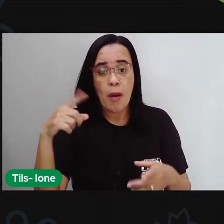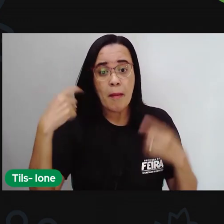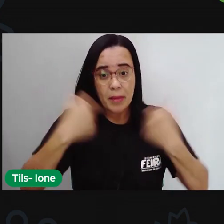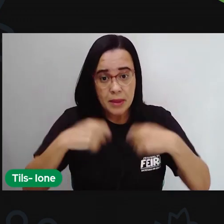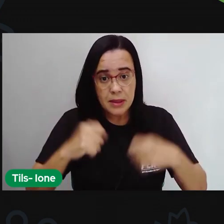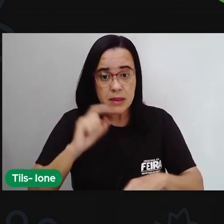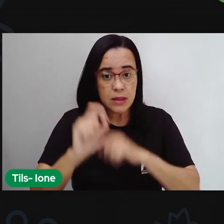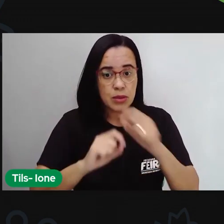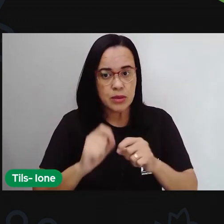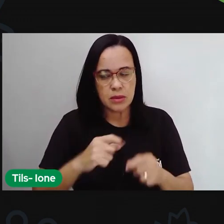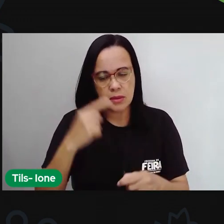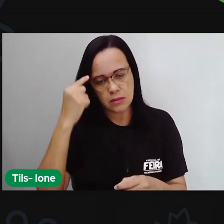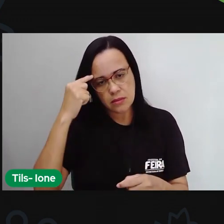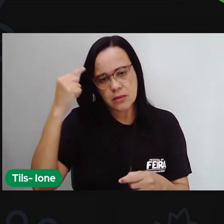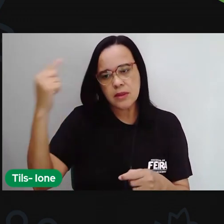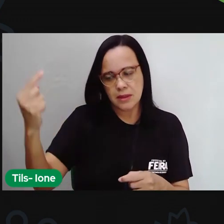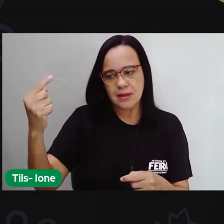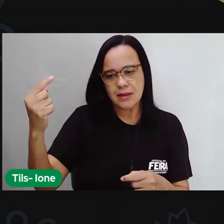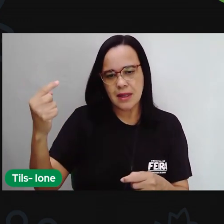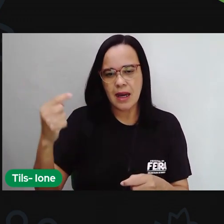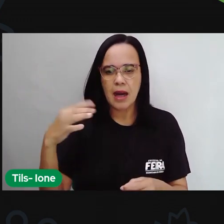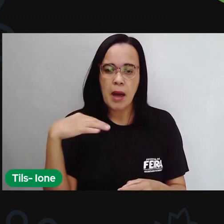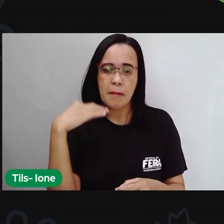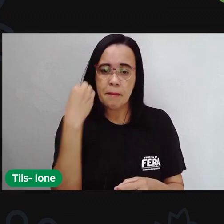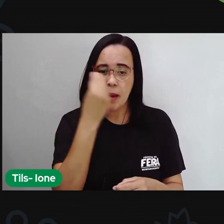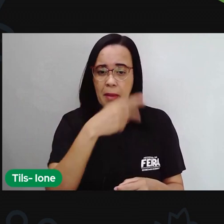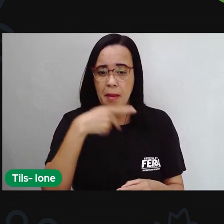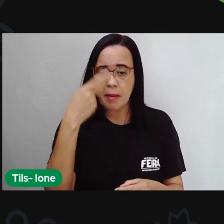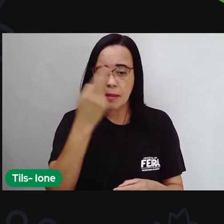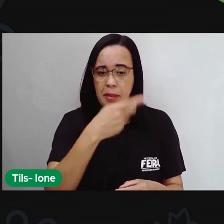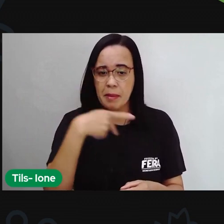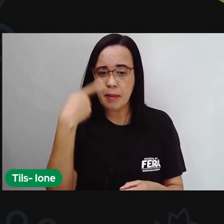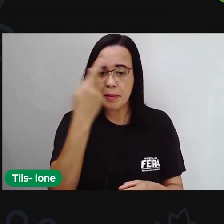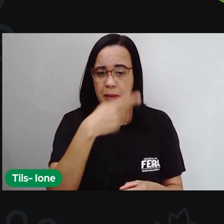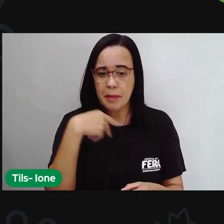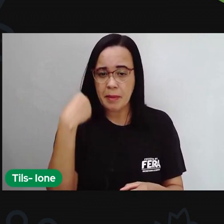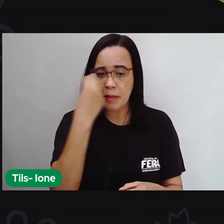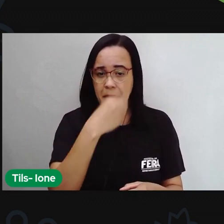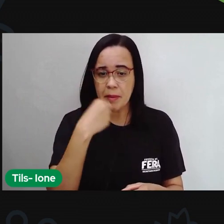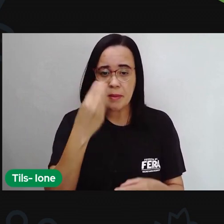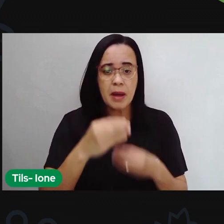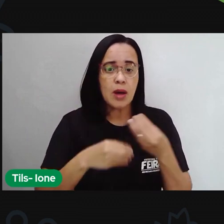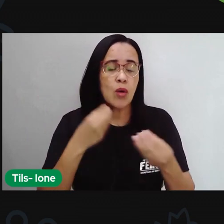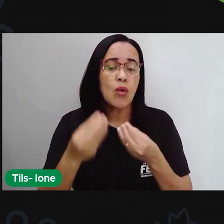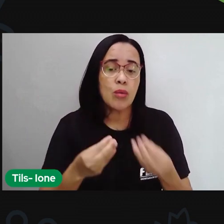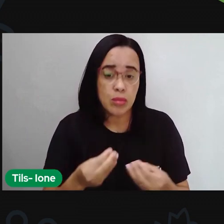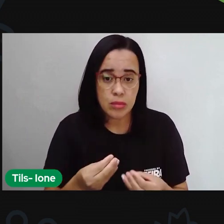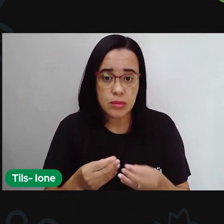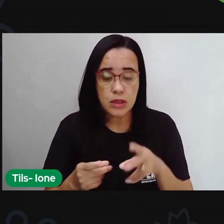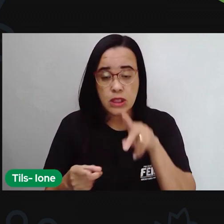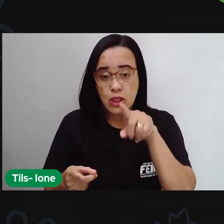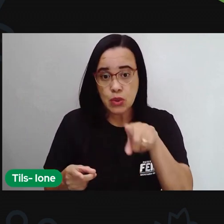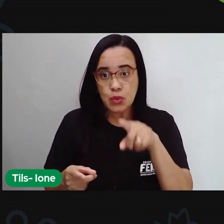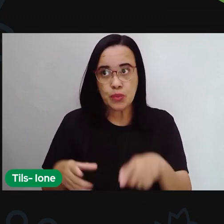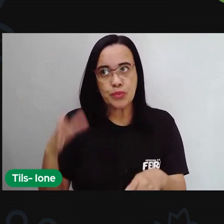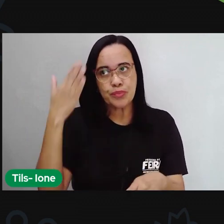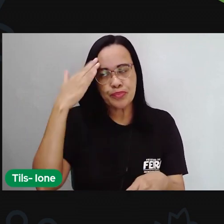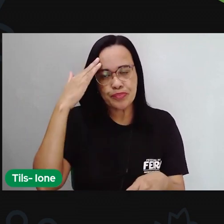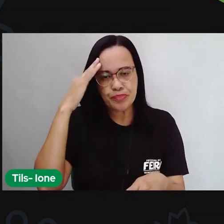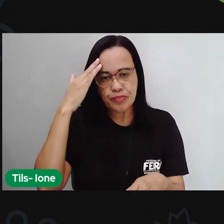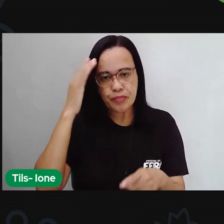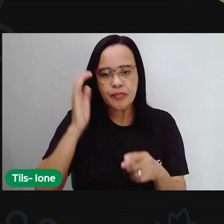porque a forma como você oraliza como você fala vai fazer com que você entenda né melhor